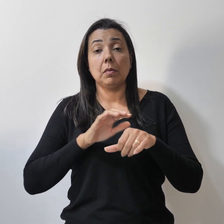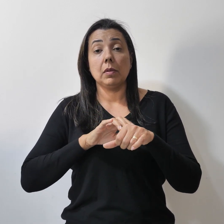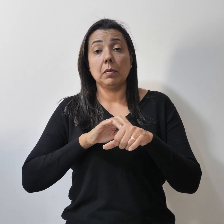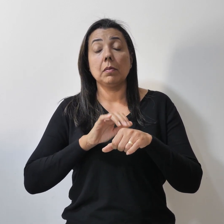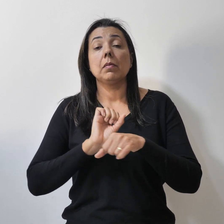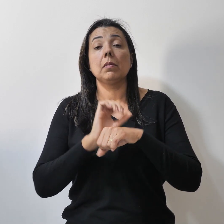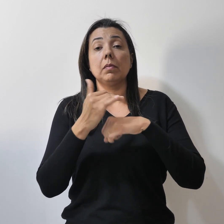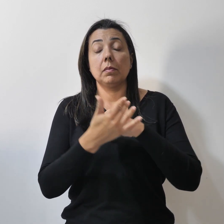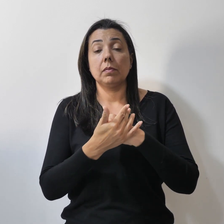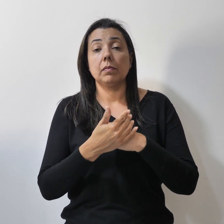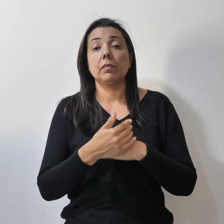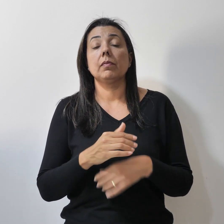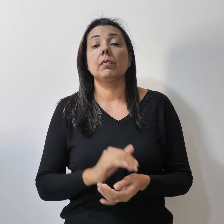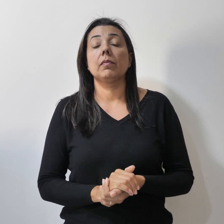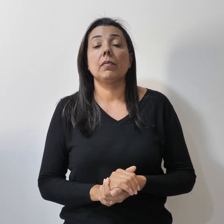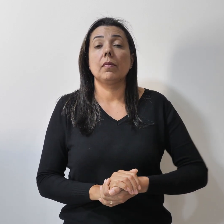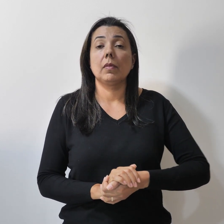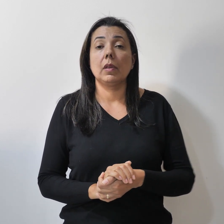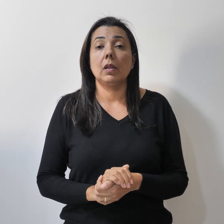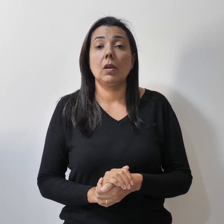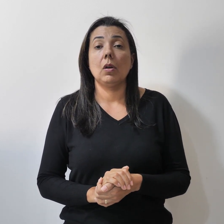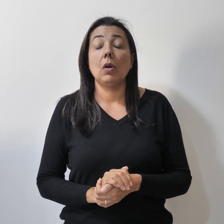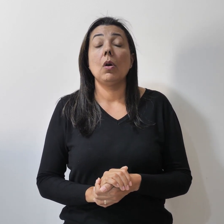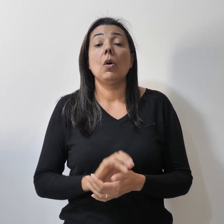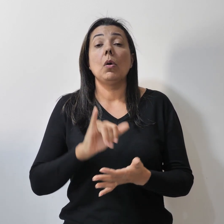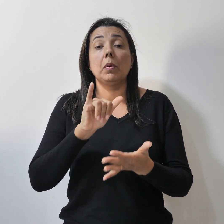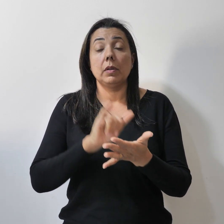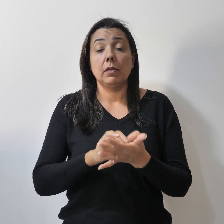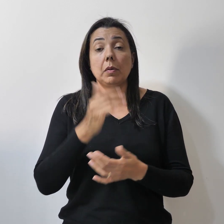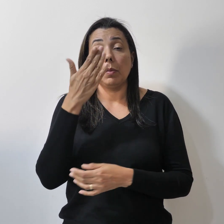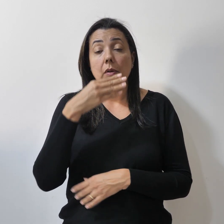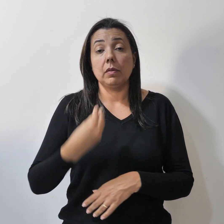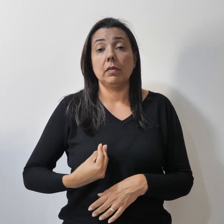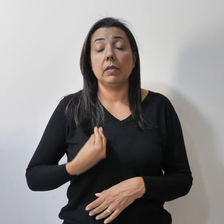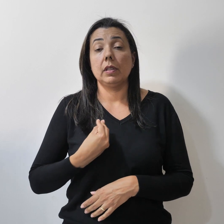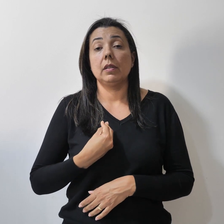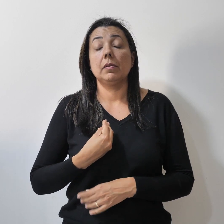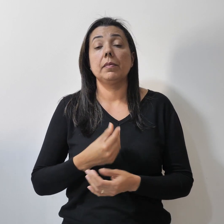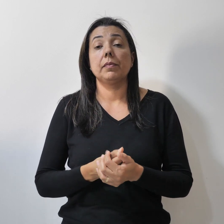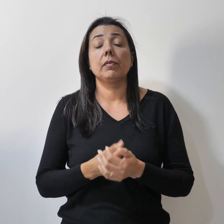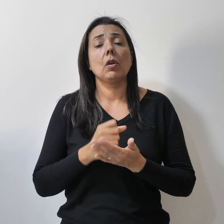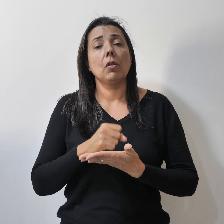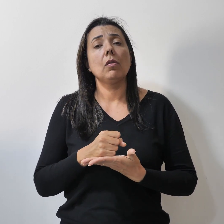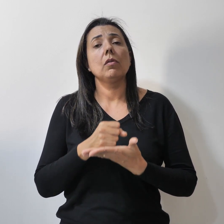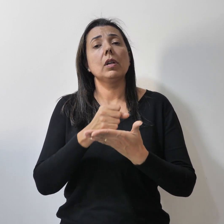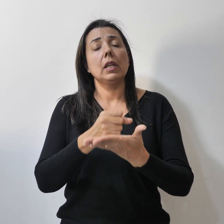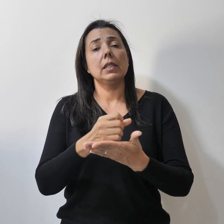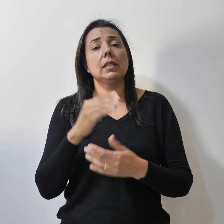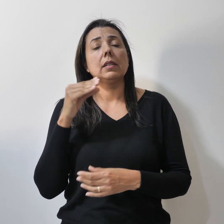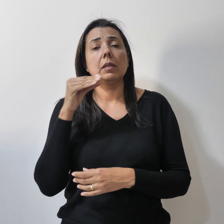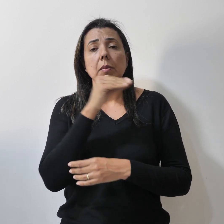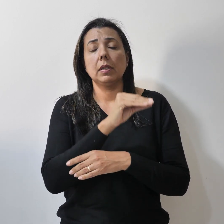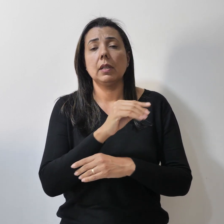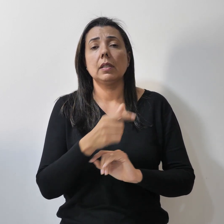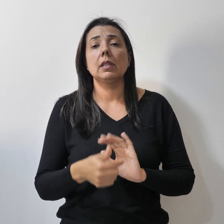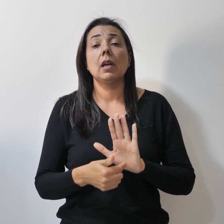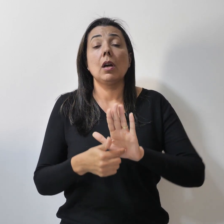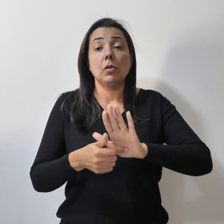-19, o aplicativo Prova de Vida GDF oferece agilidade no atendimento e